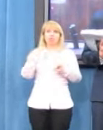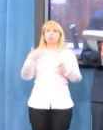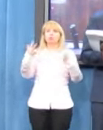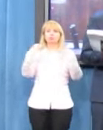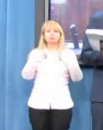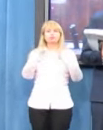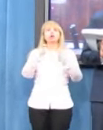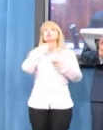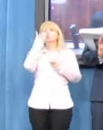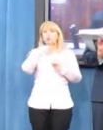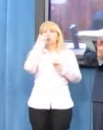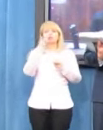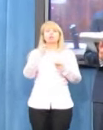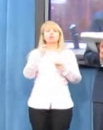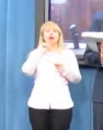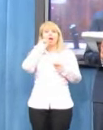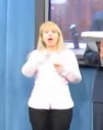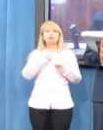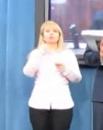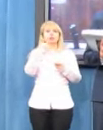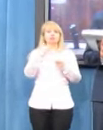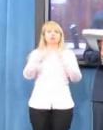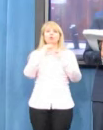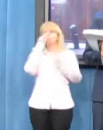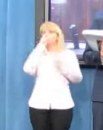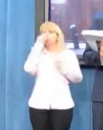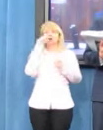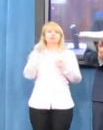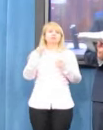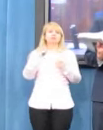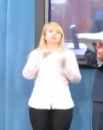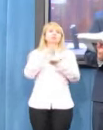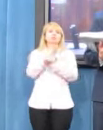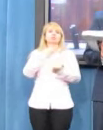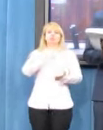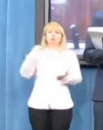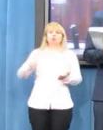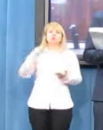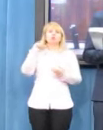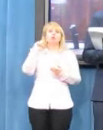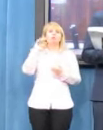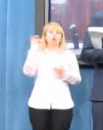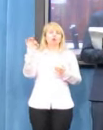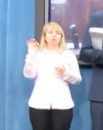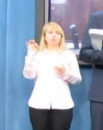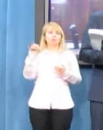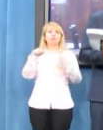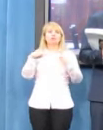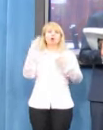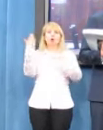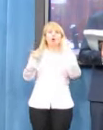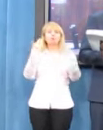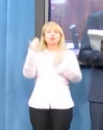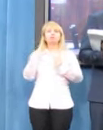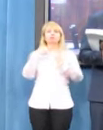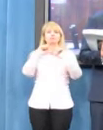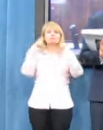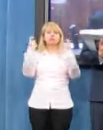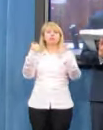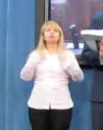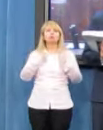przez jakiegokolwiek posła kontrolu obywatelskiej tego typu poprawki. Obrady w tym dniu prowadzili wszyscy